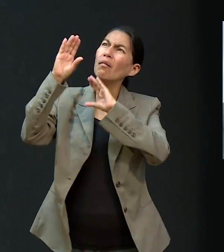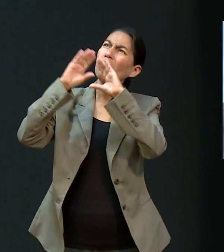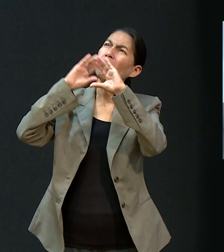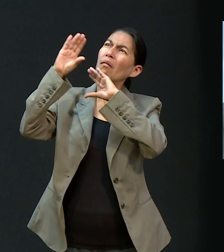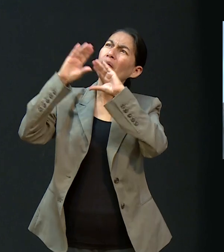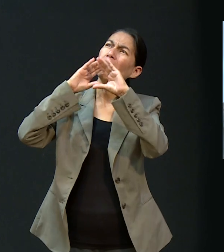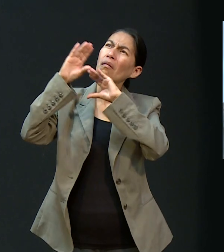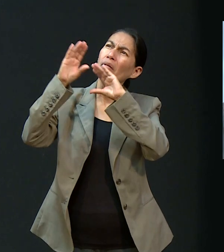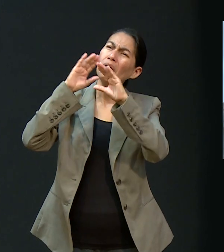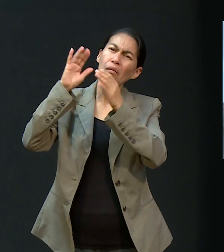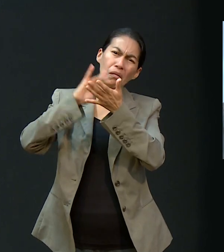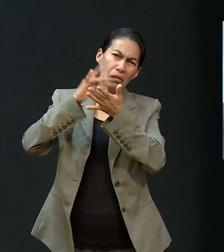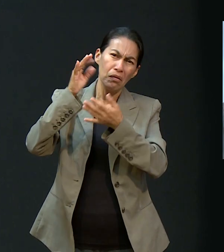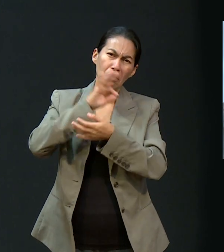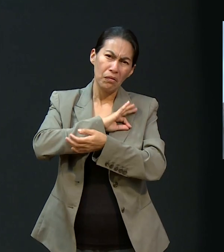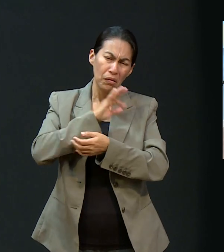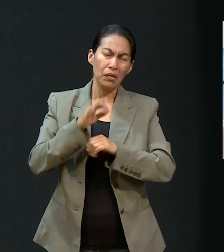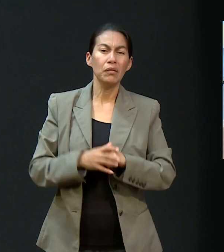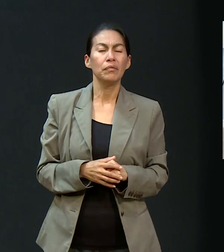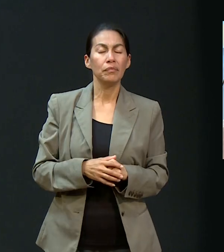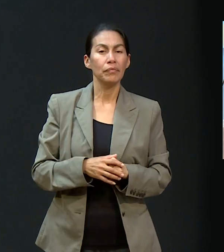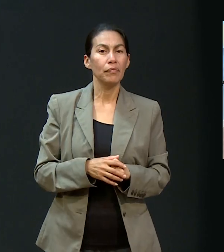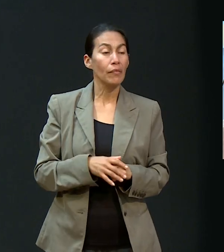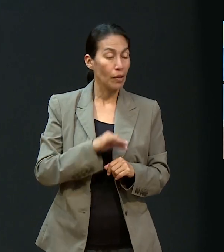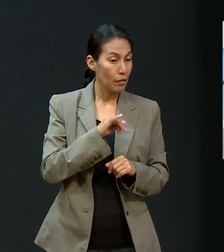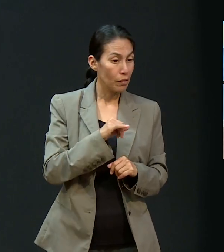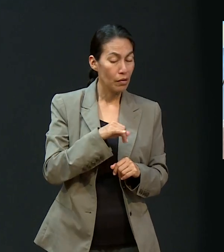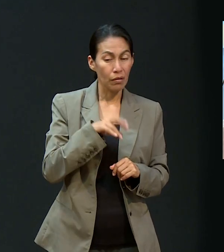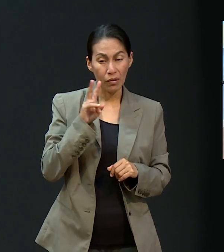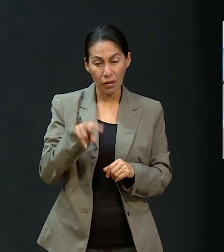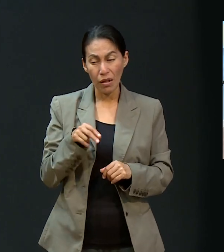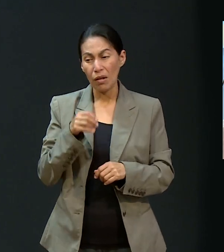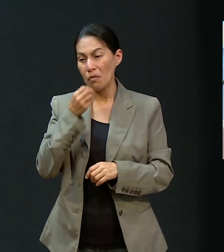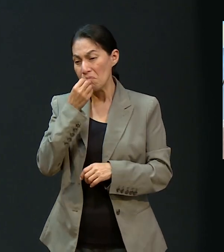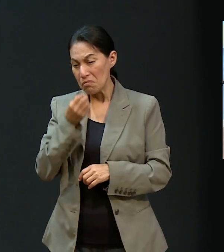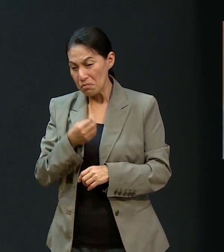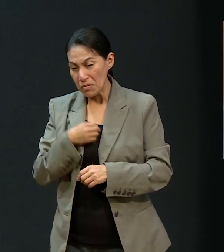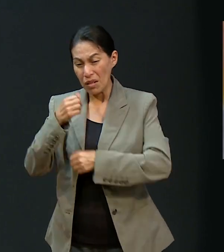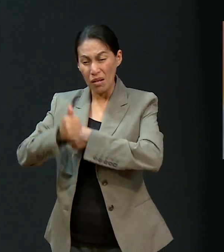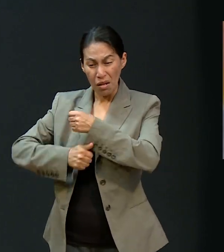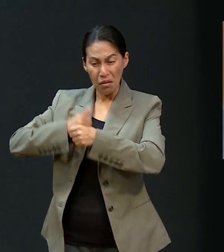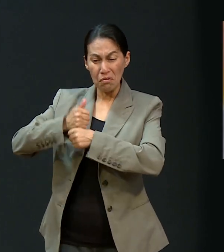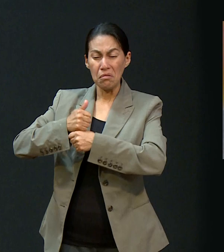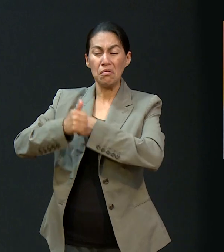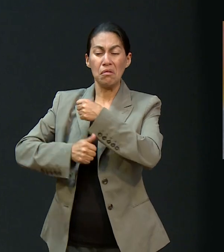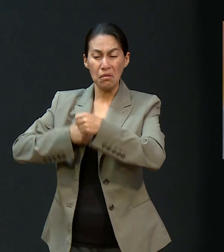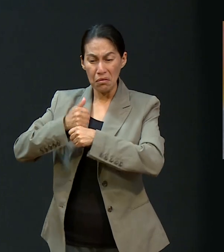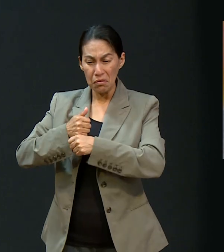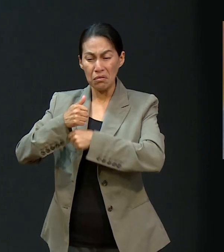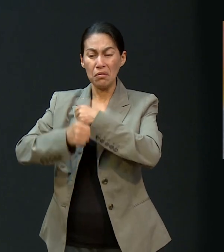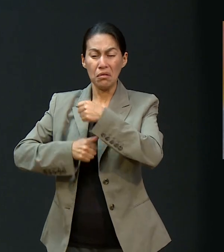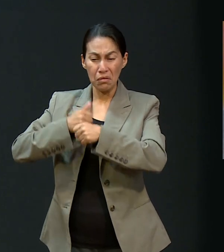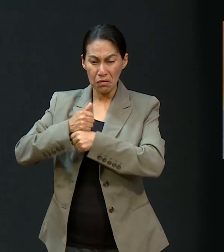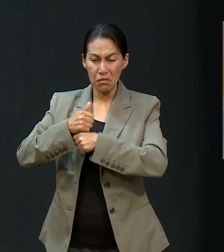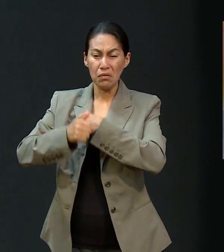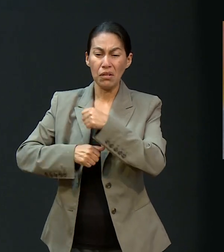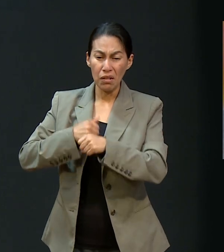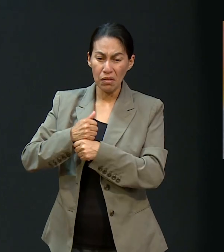fe. Y aunque pasen los años, siempre va a estar ahí, siempre y siempre lo vamos a tener. Y eso es algo que